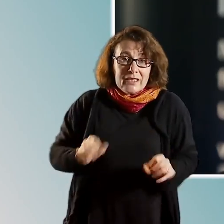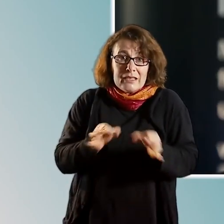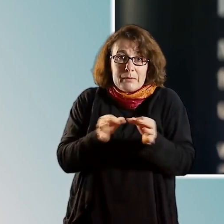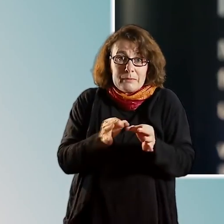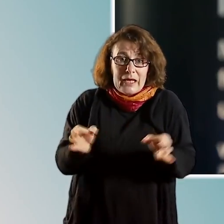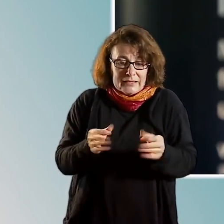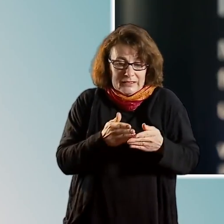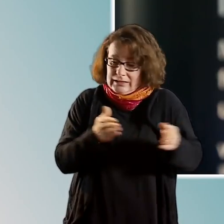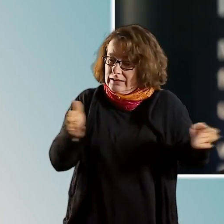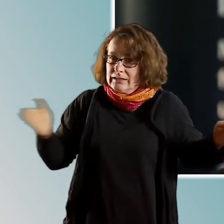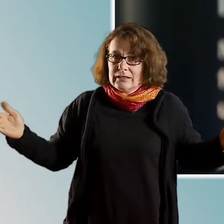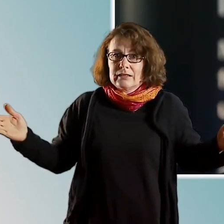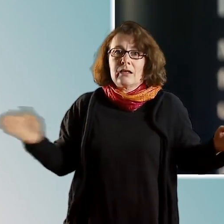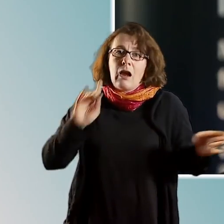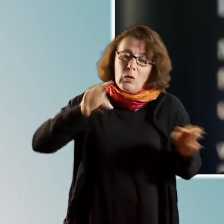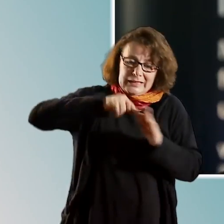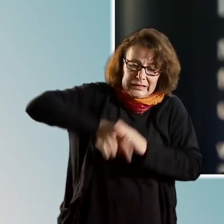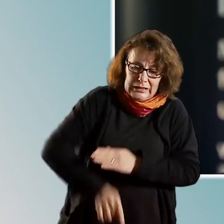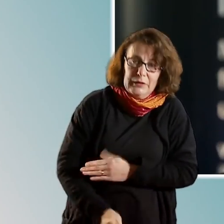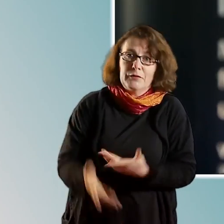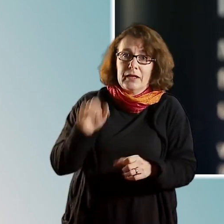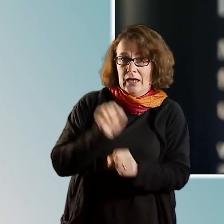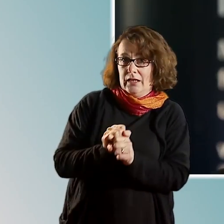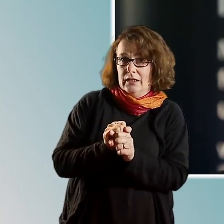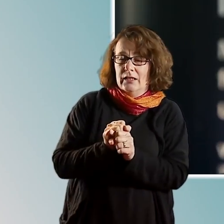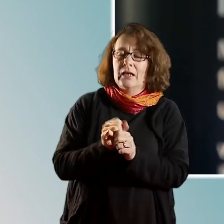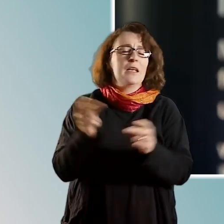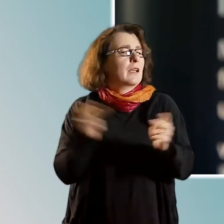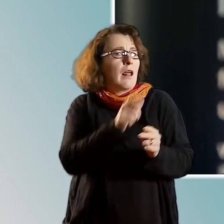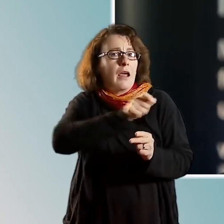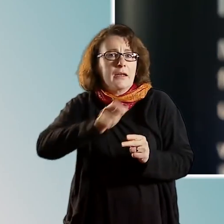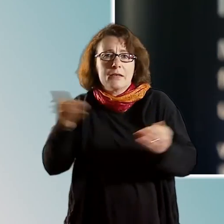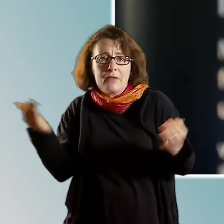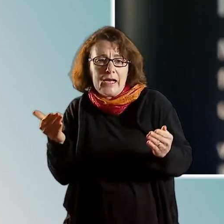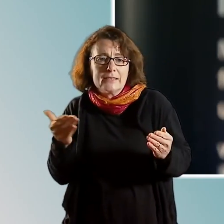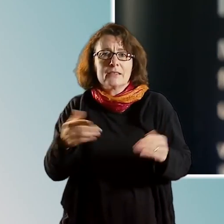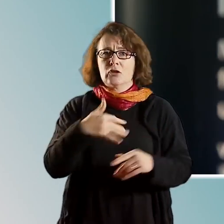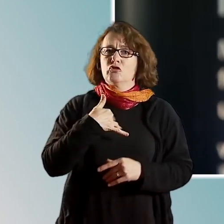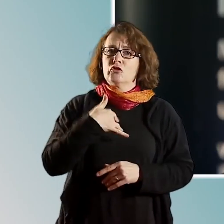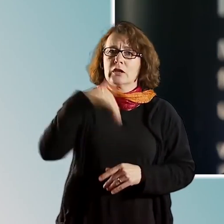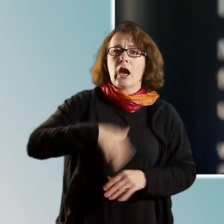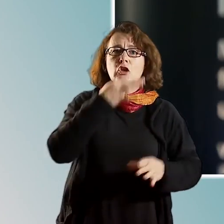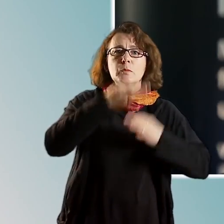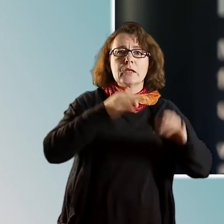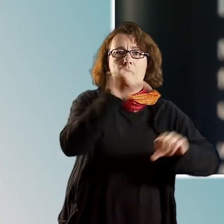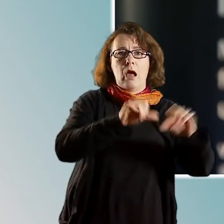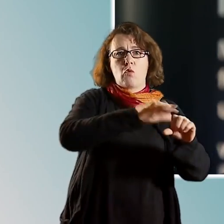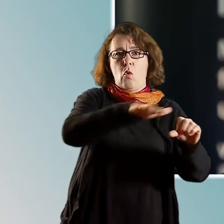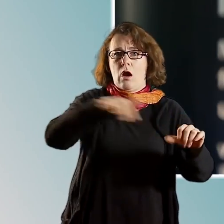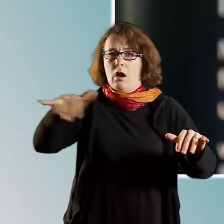in die Breite als auch in die Tiefe. Für nahezu jede Einheit gibt es in der PDB ein Speziallabor, das sich um die gesamte